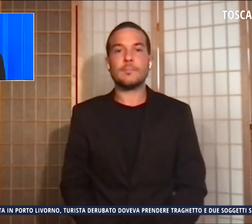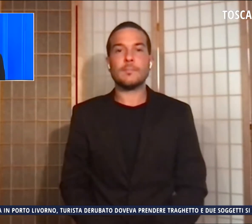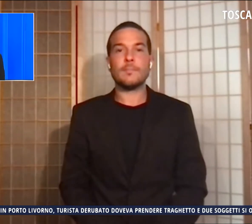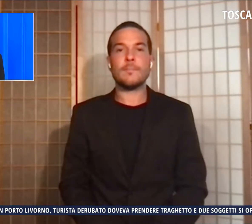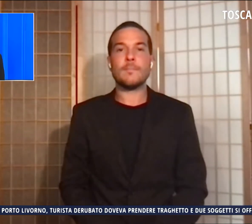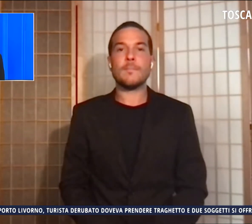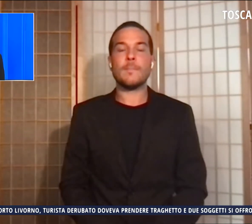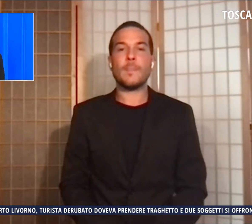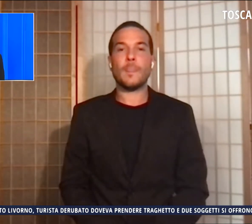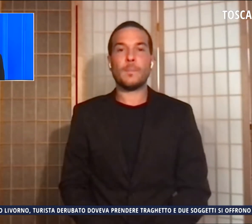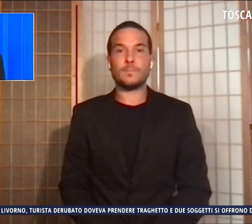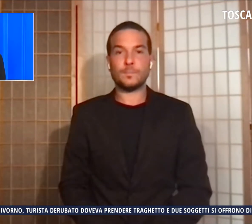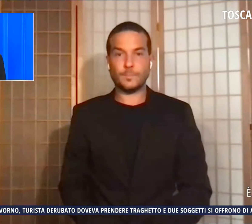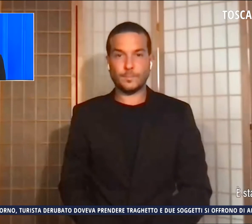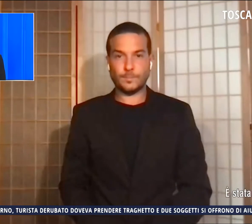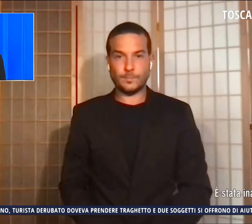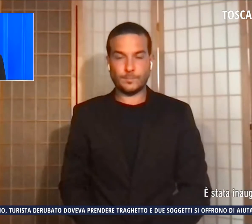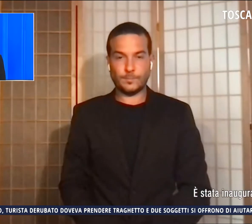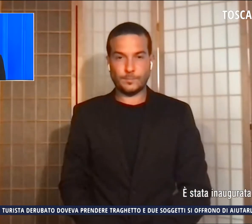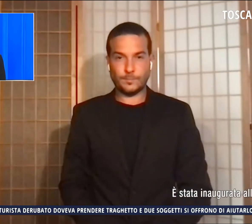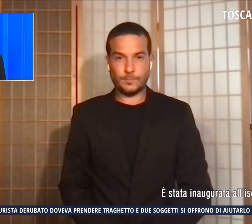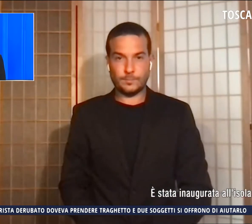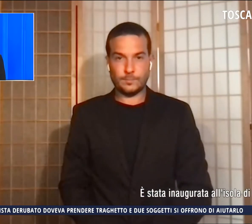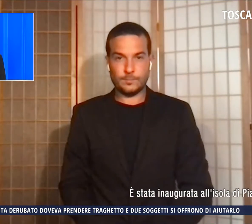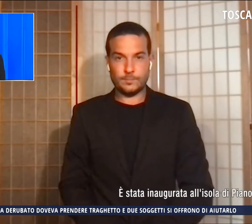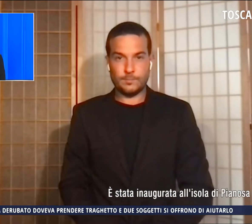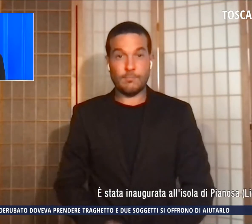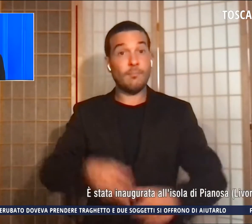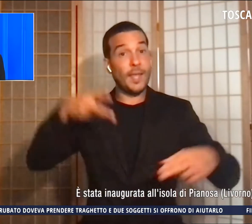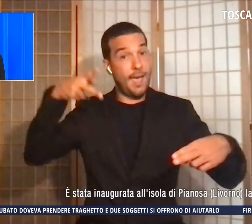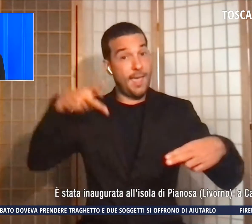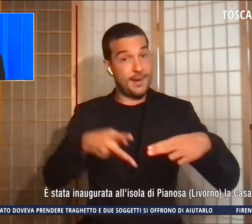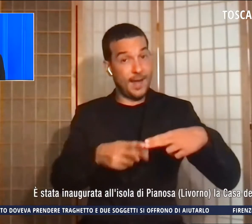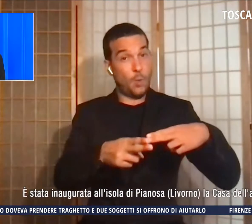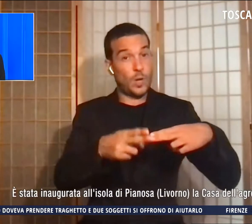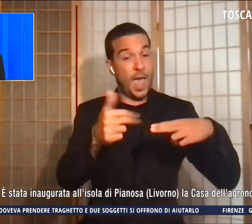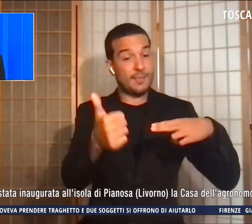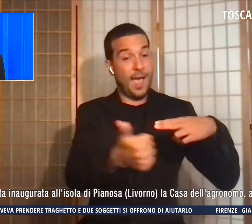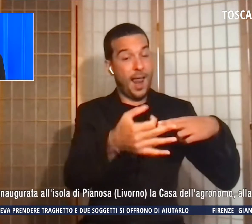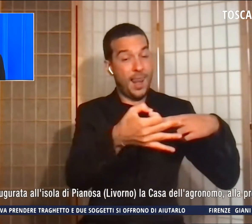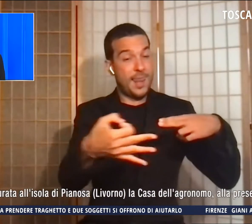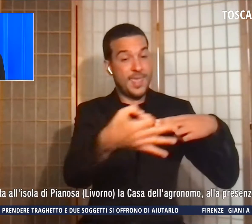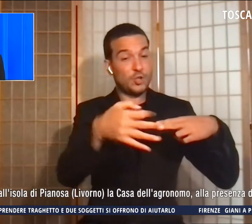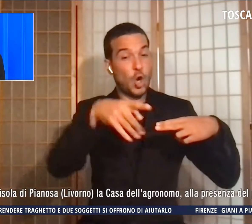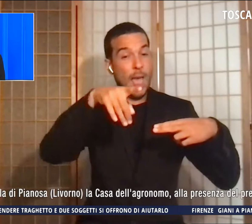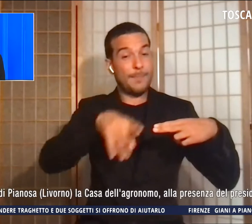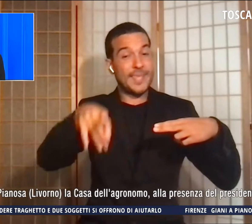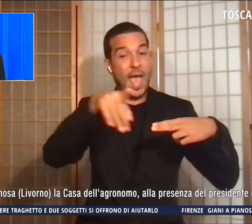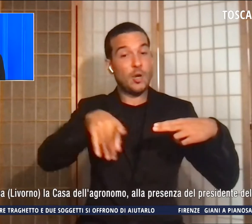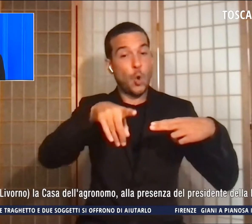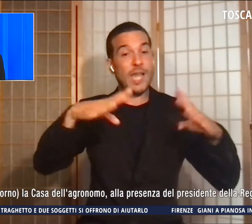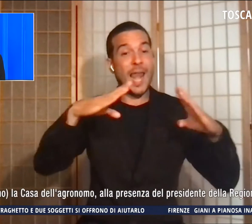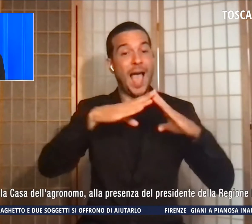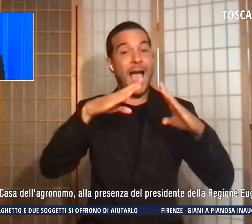E' stata inaugurata all'isola di Pianosa la casa dell'agronomo alla presenza del